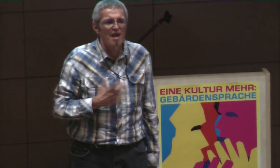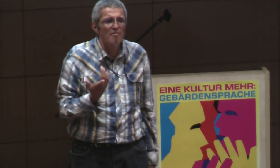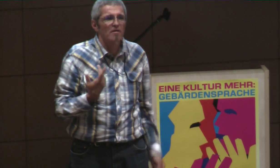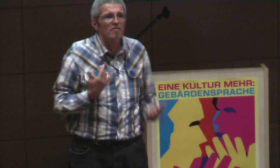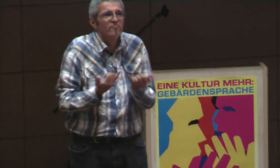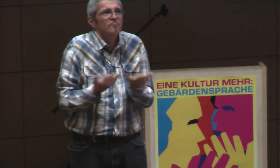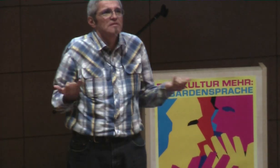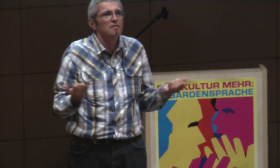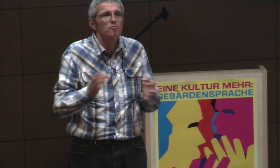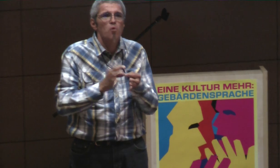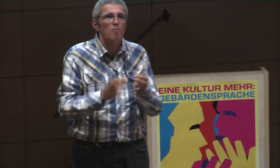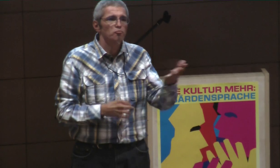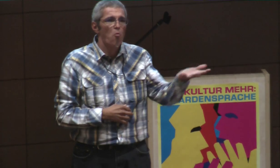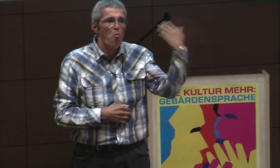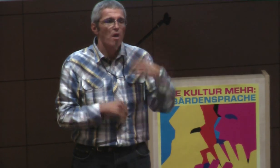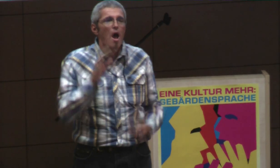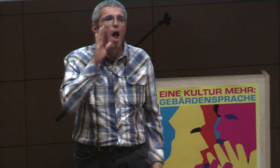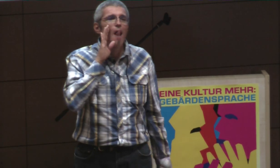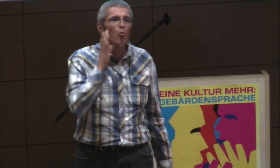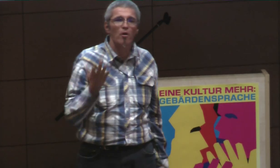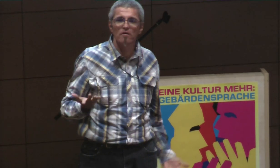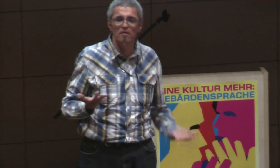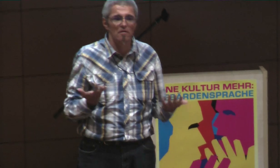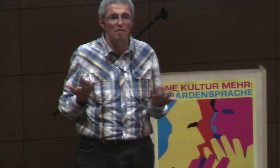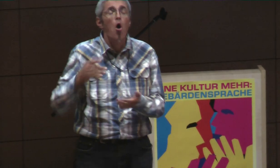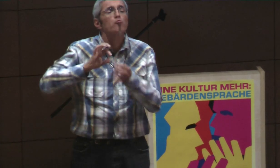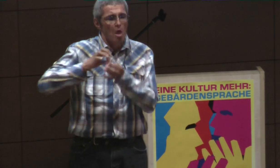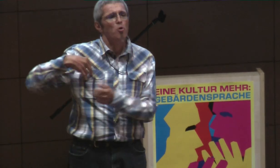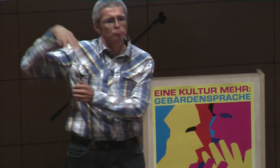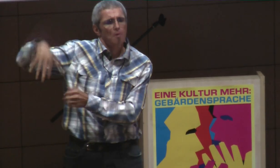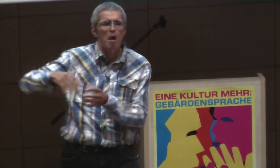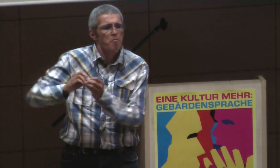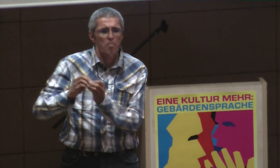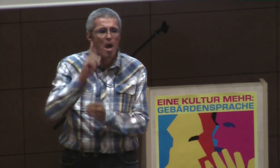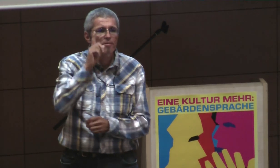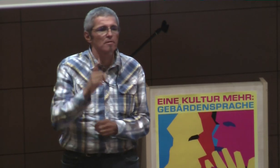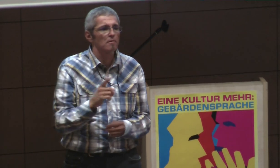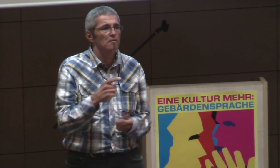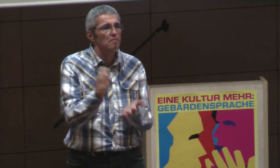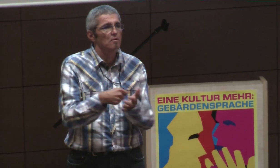und, äh, ich möchte auf jeden Fall, wie kann ich das umsetzen, und Dolmetscher, sozusagen, natürlich habe ich,